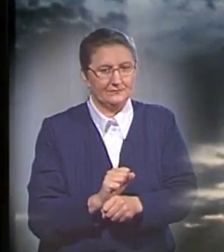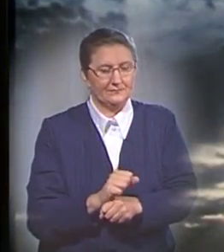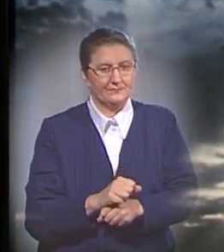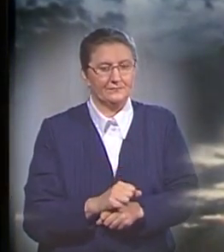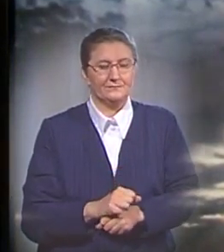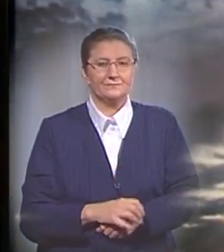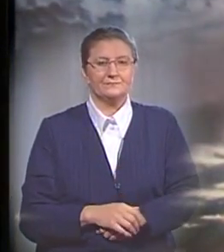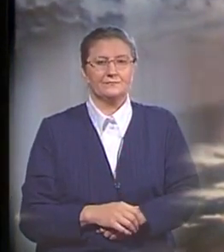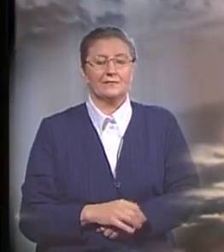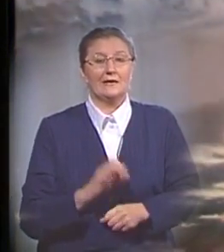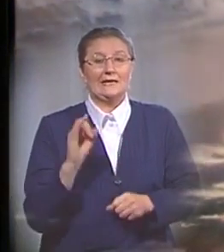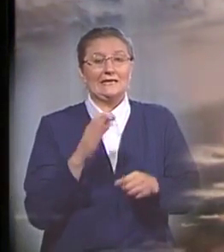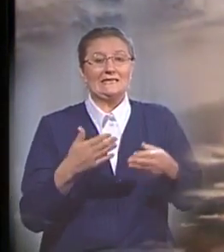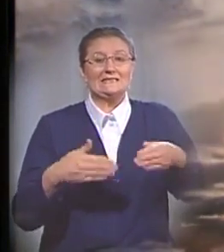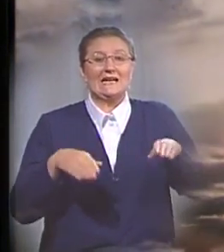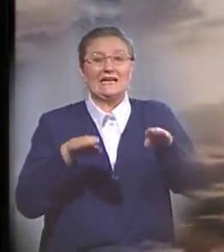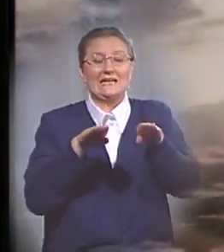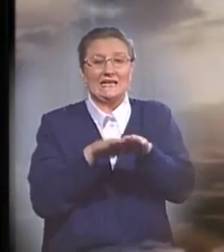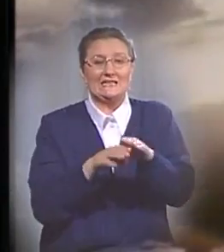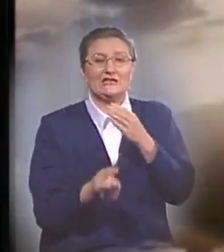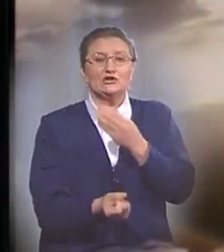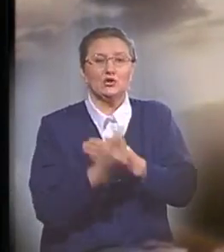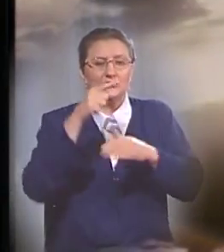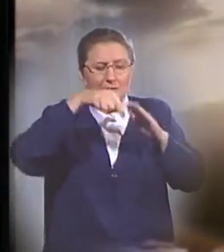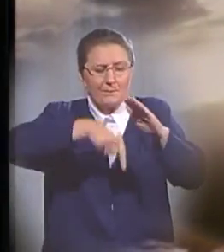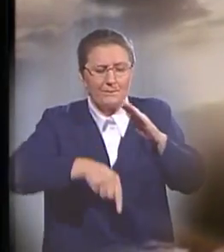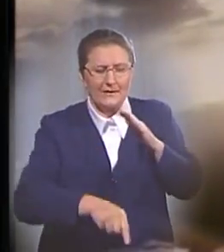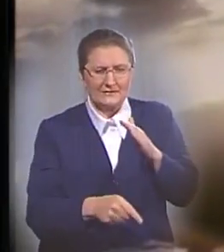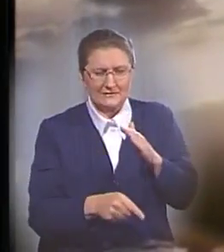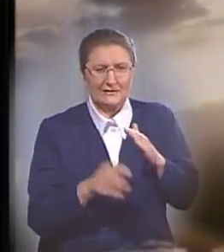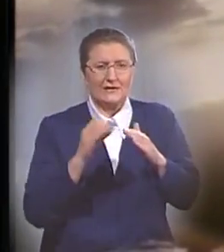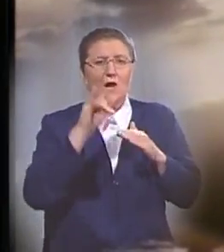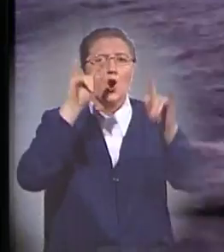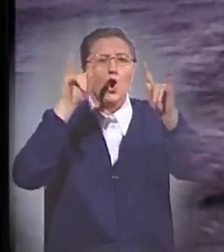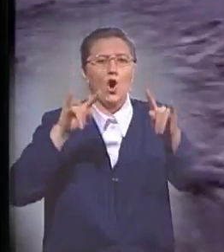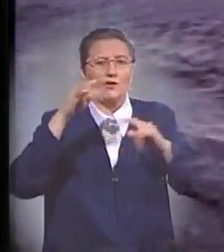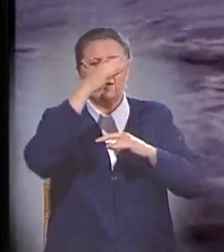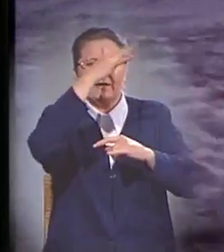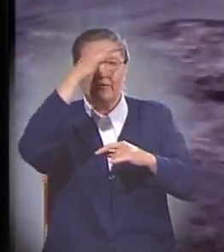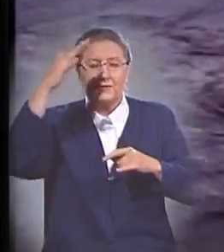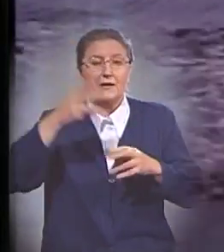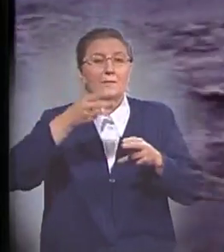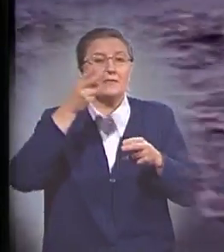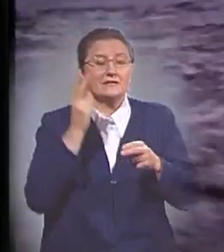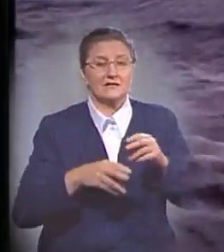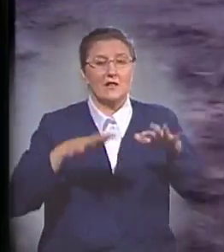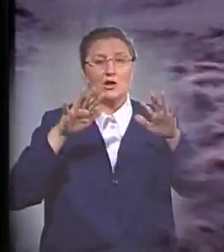И закрылись источники бездны и окна небесные. И перестал дождь с неба.